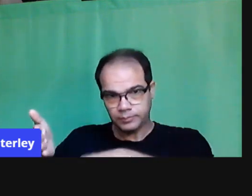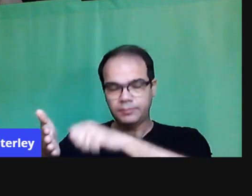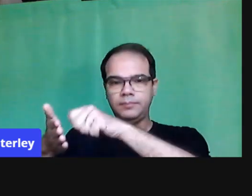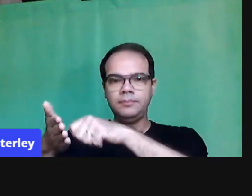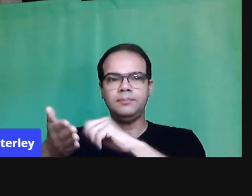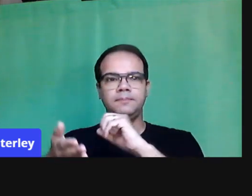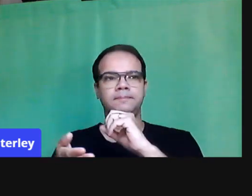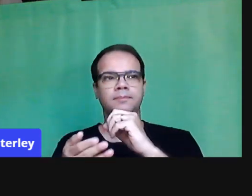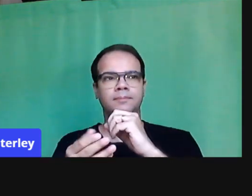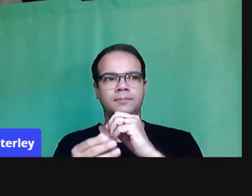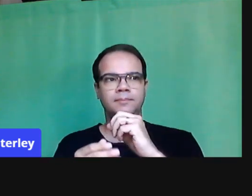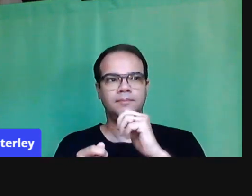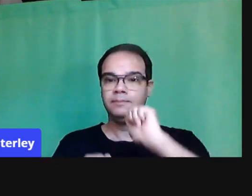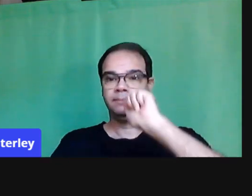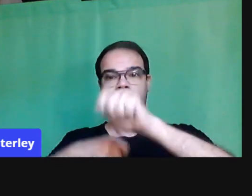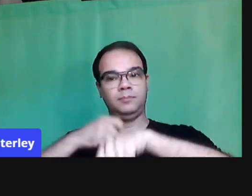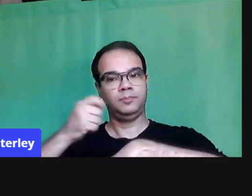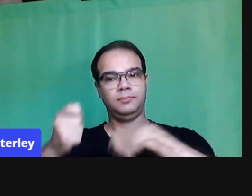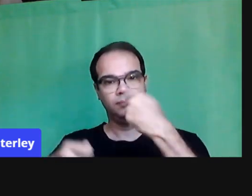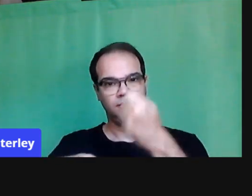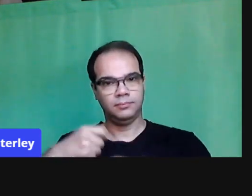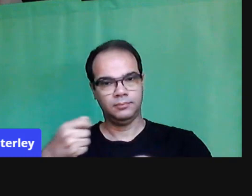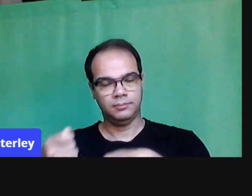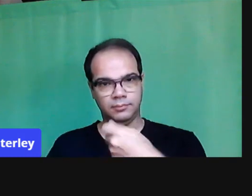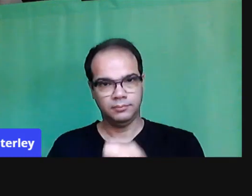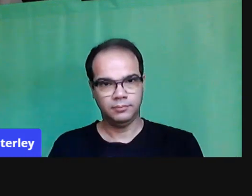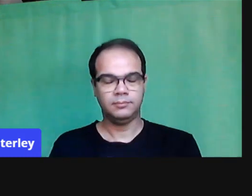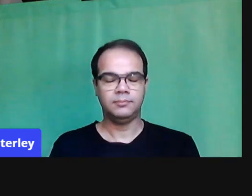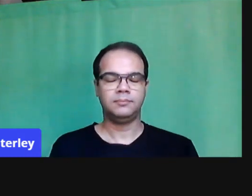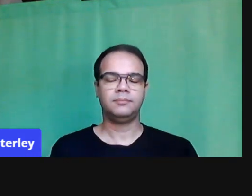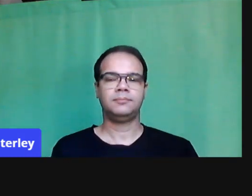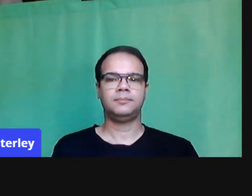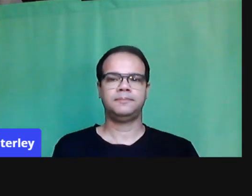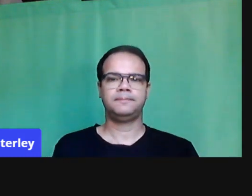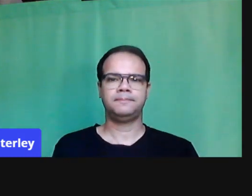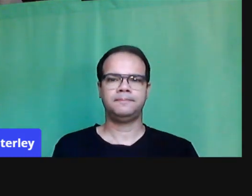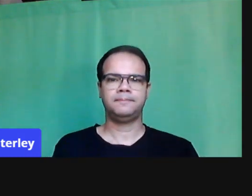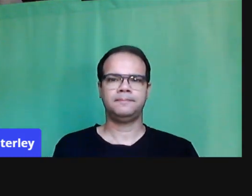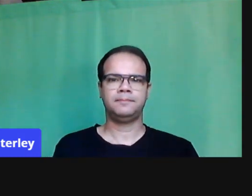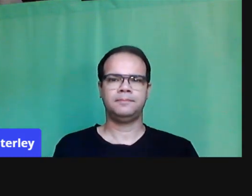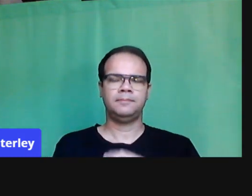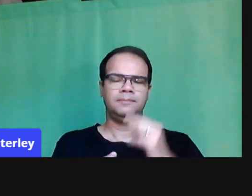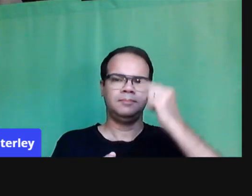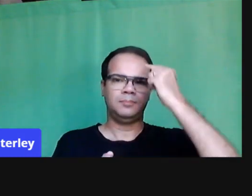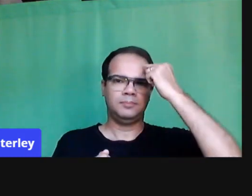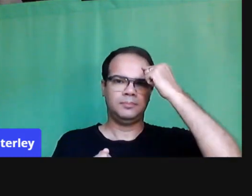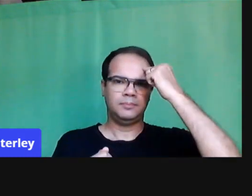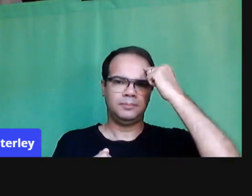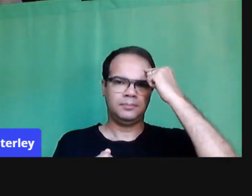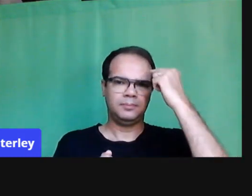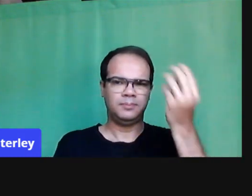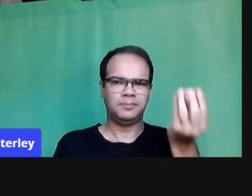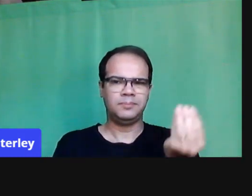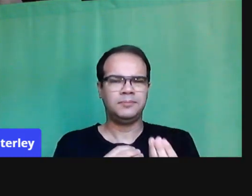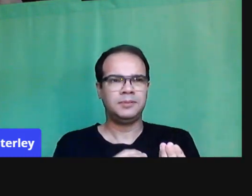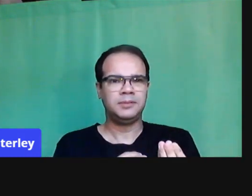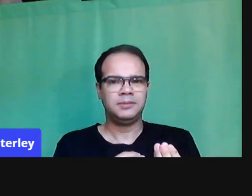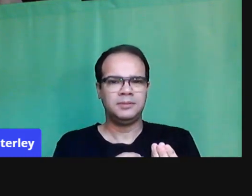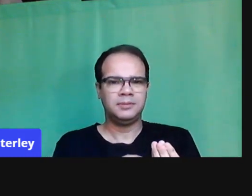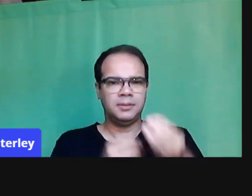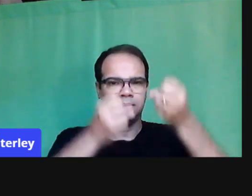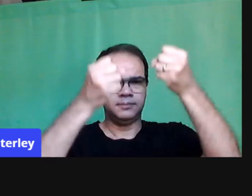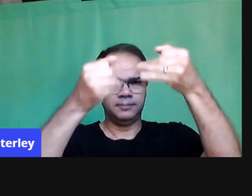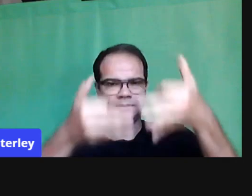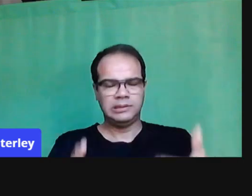gestual, eu fico muito intrigada, né? Quando eu estou nesse universo virtual dando aula para os meus